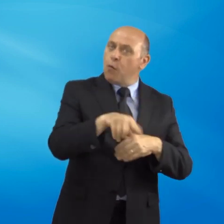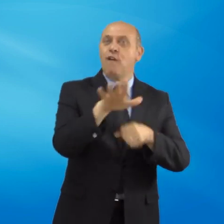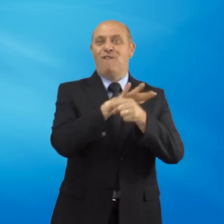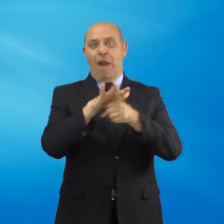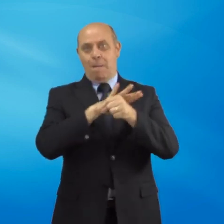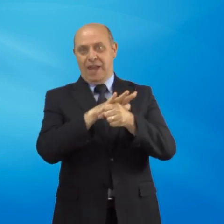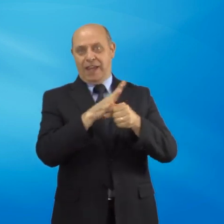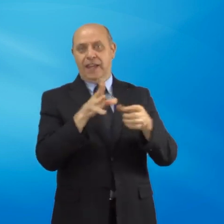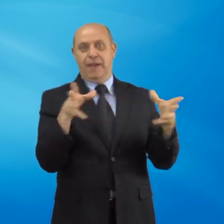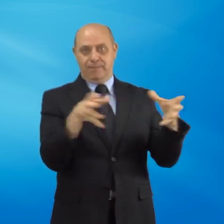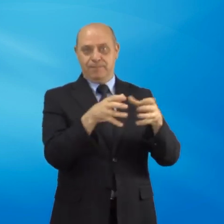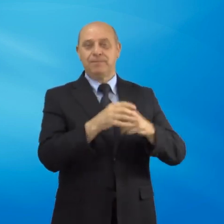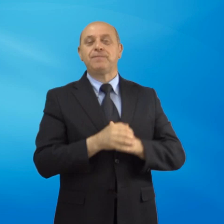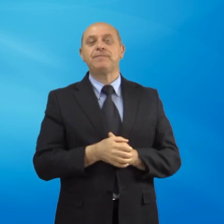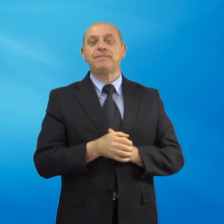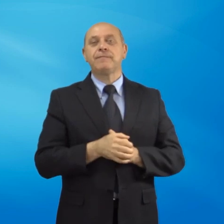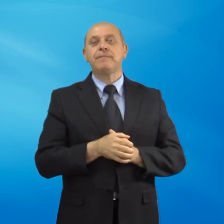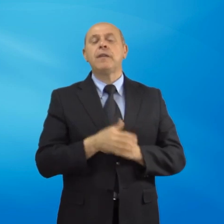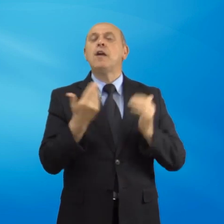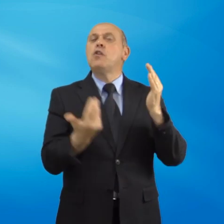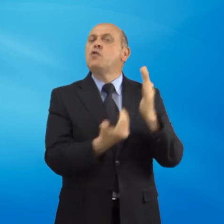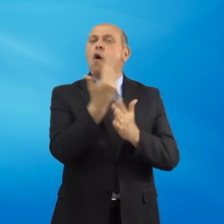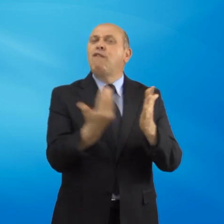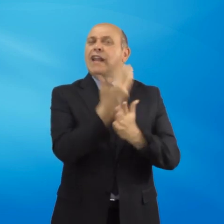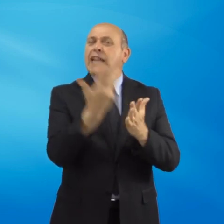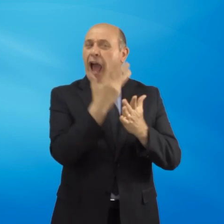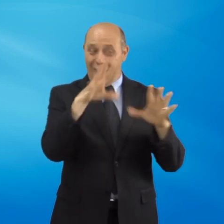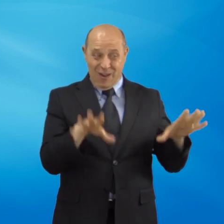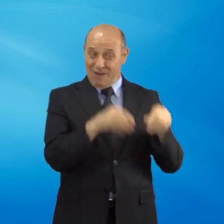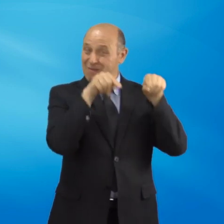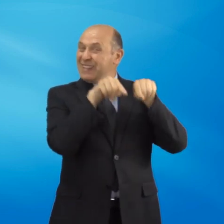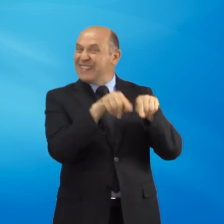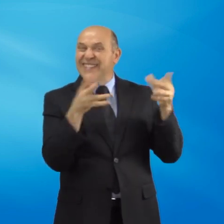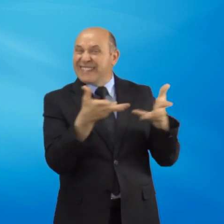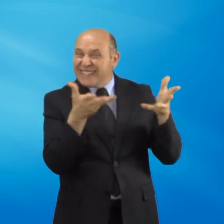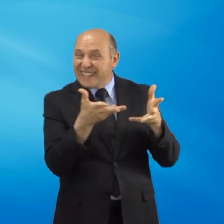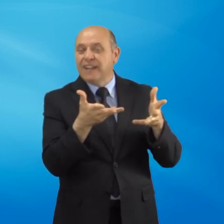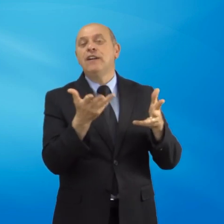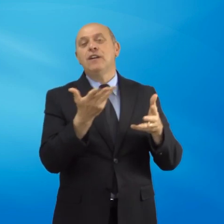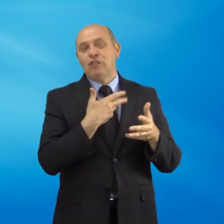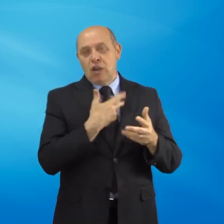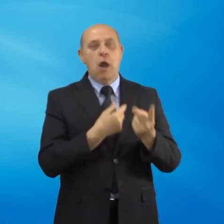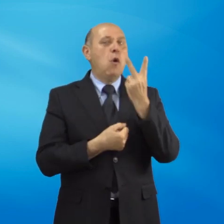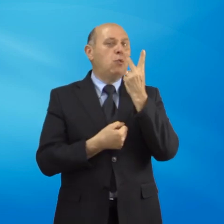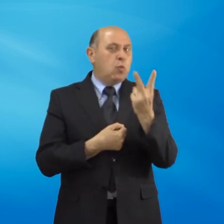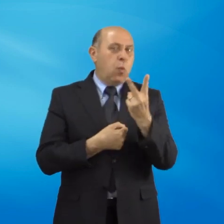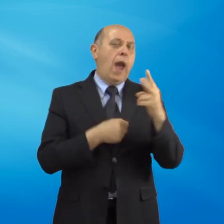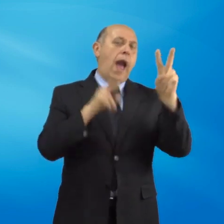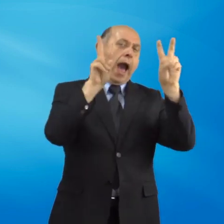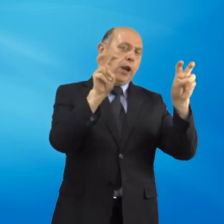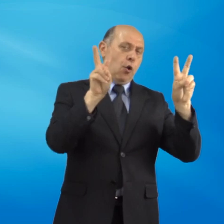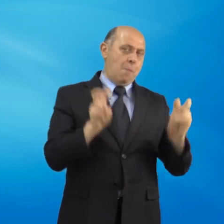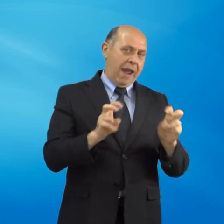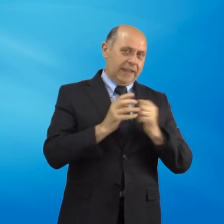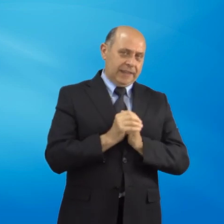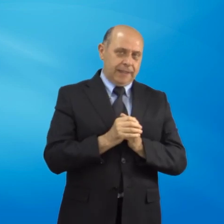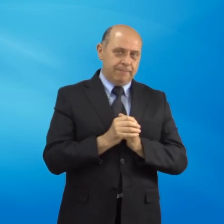Le novità introdotte riguardano essenzialmente due argomenti che sono i